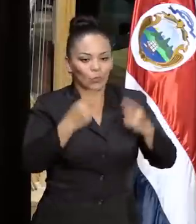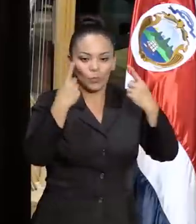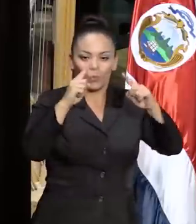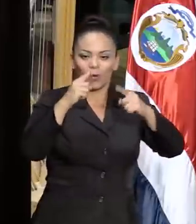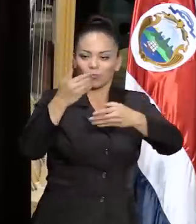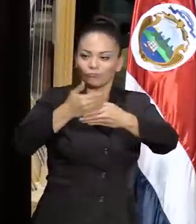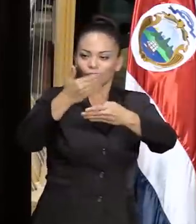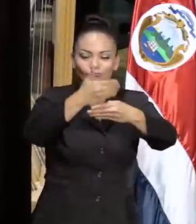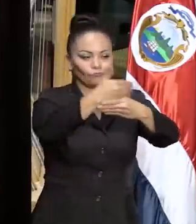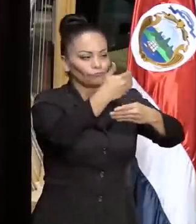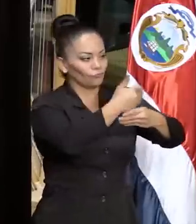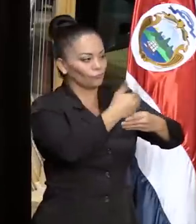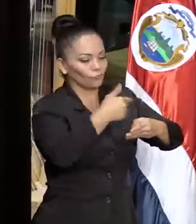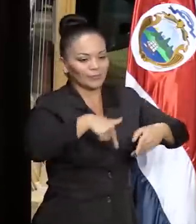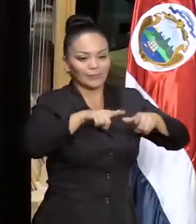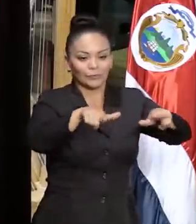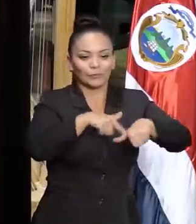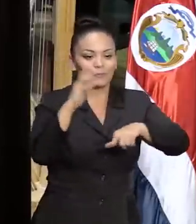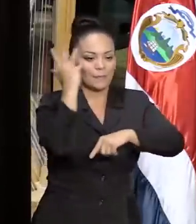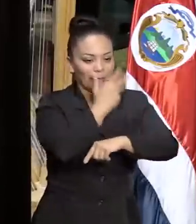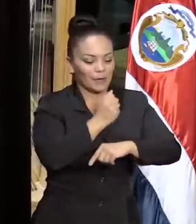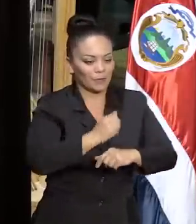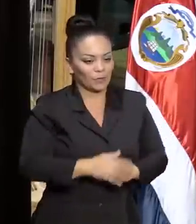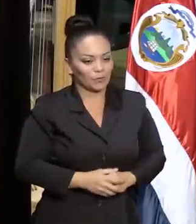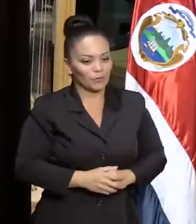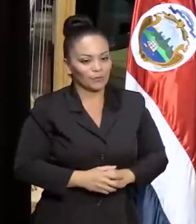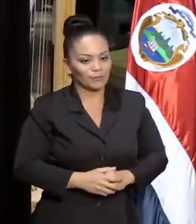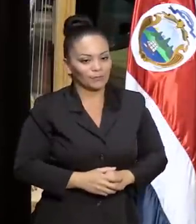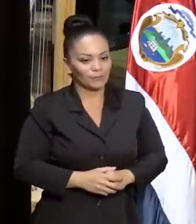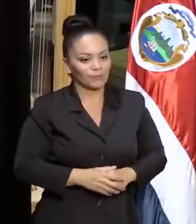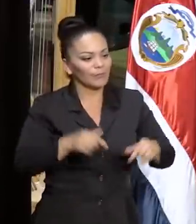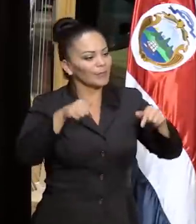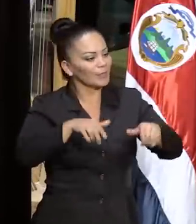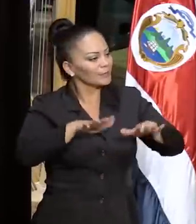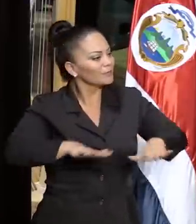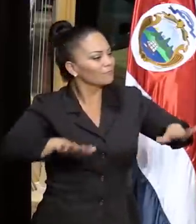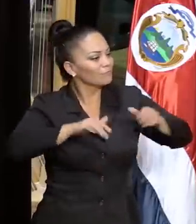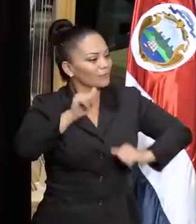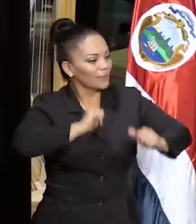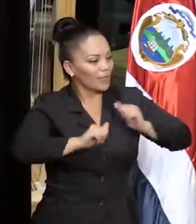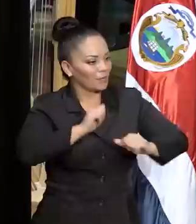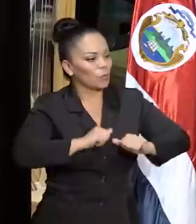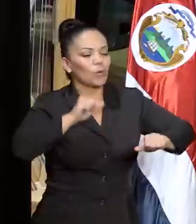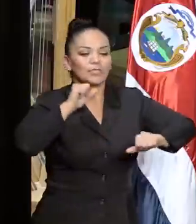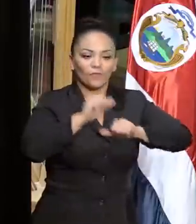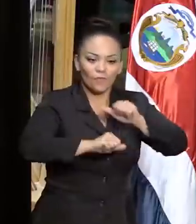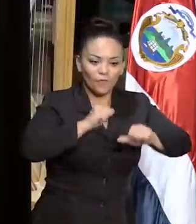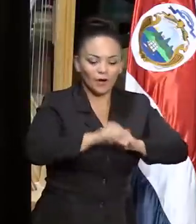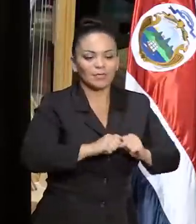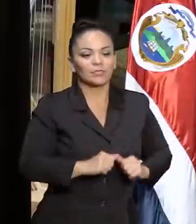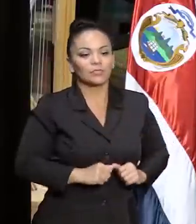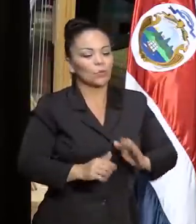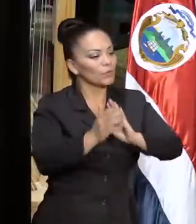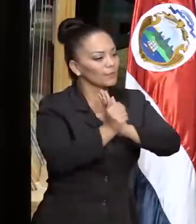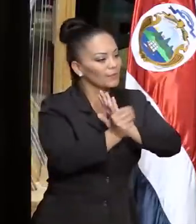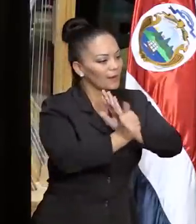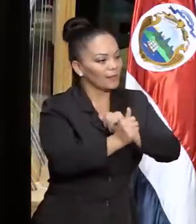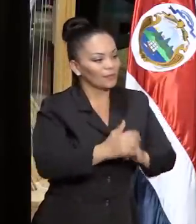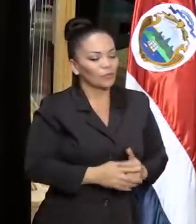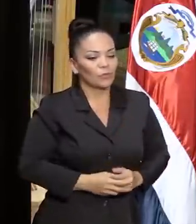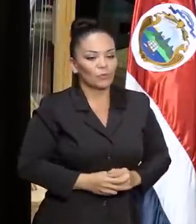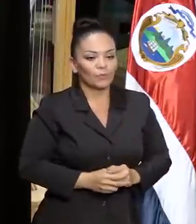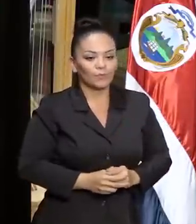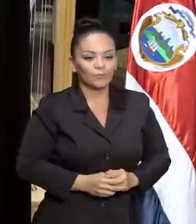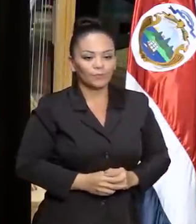las paredes de este lugar maravilloso, de este teatro, con esfuerzo, con talento.